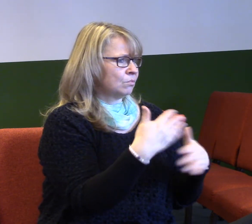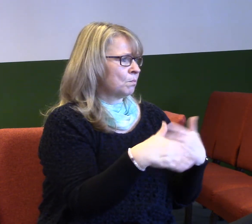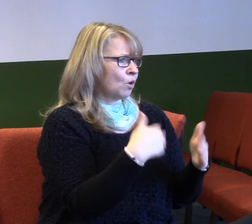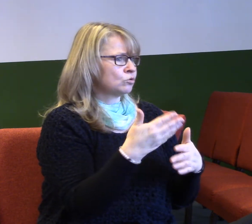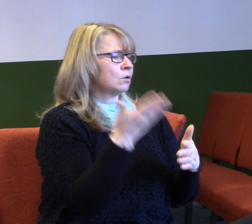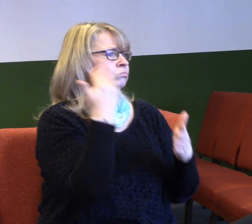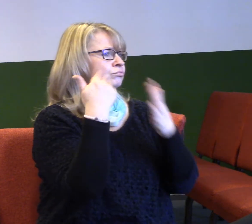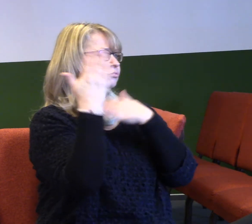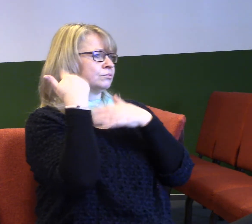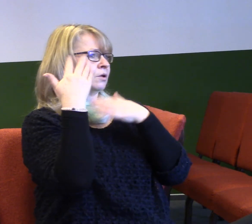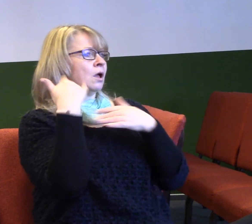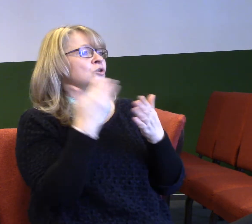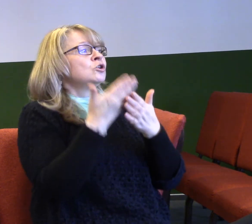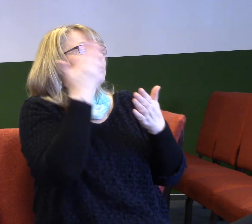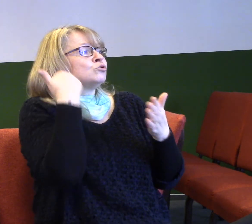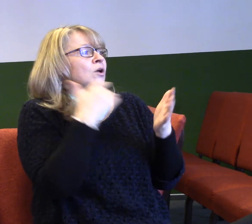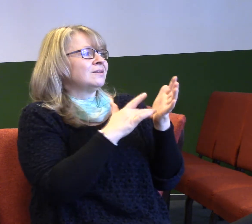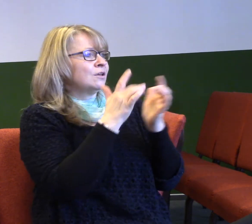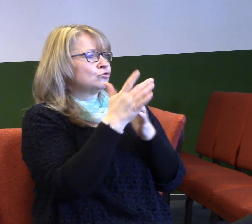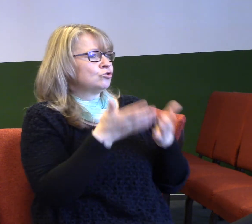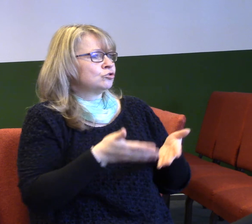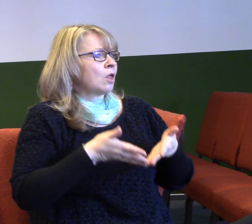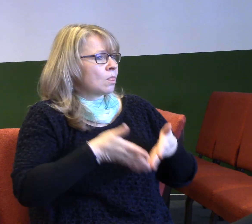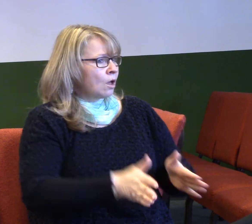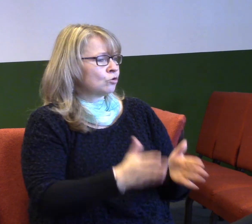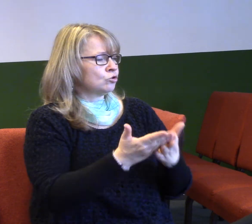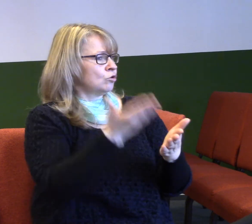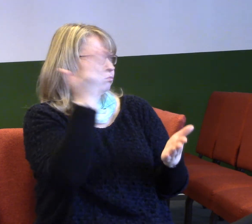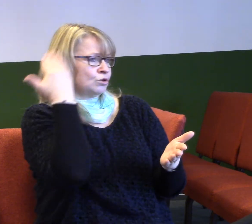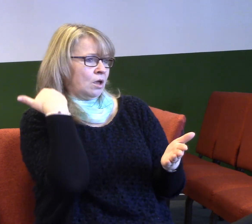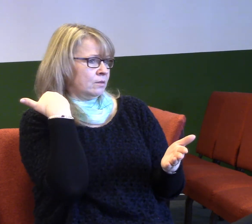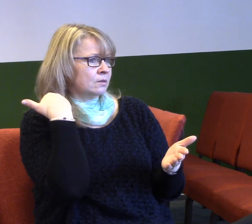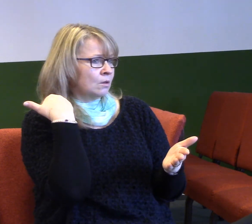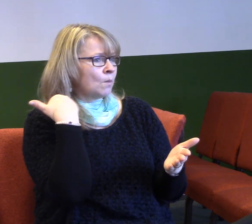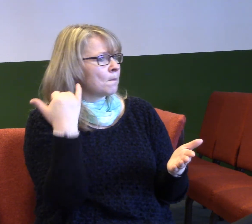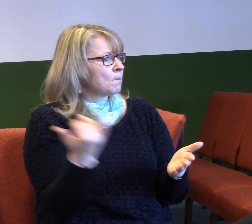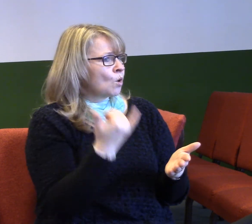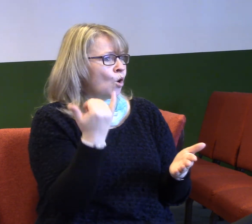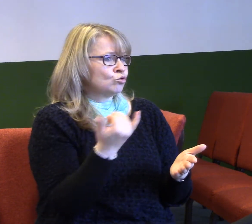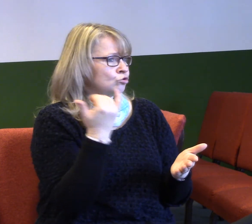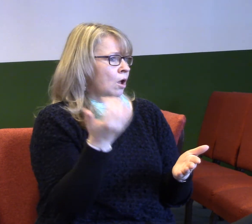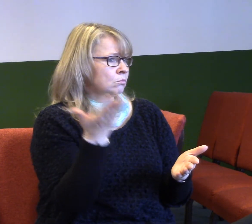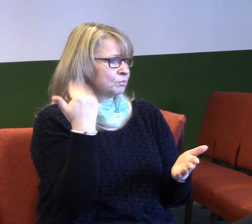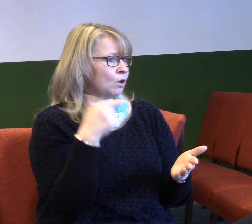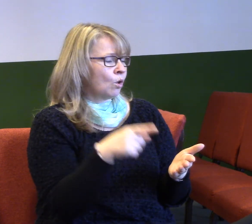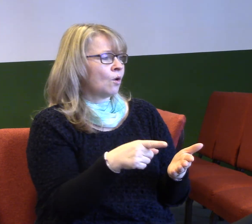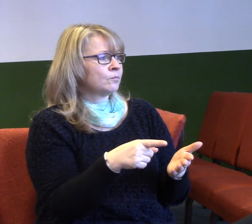před narozením Ježíše, kdy Izrael vycházel z egyptské země, bylo to v době Ježíše a je to i dneska.